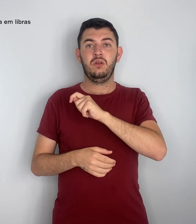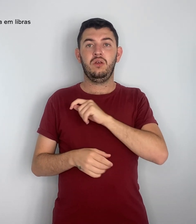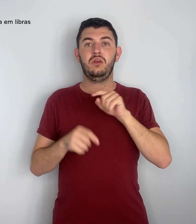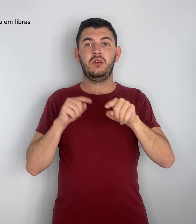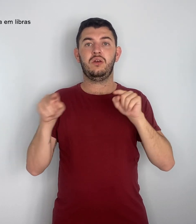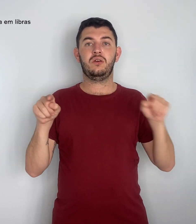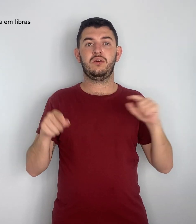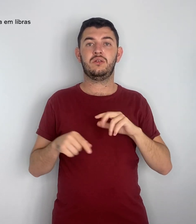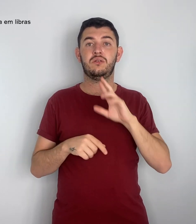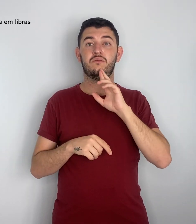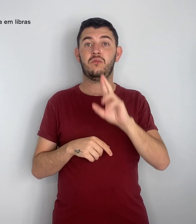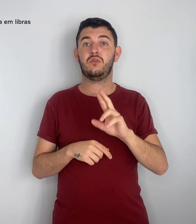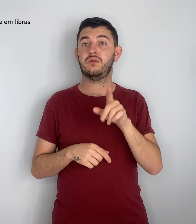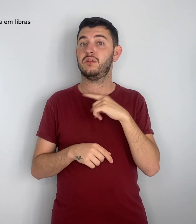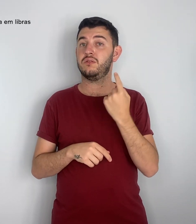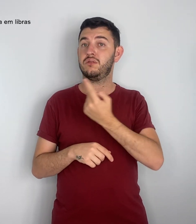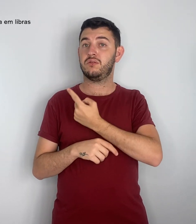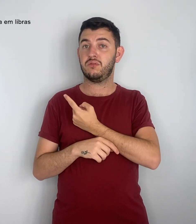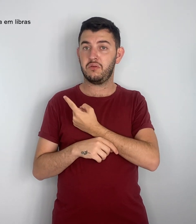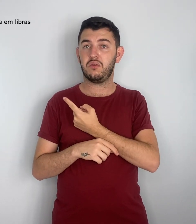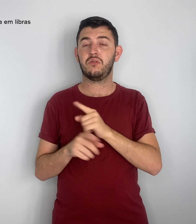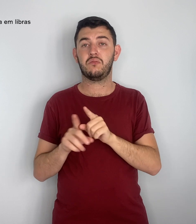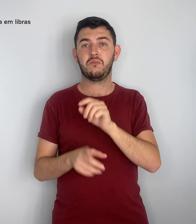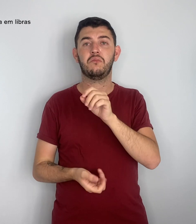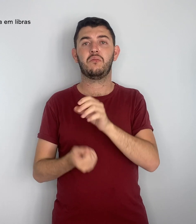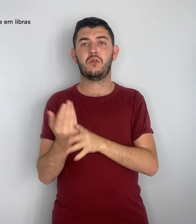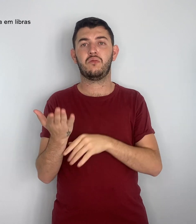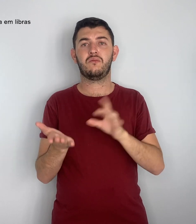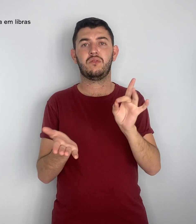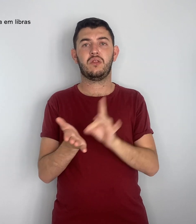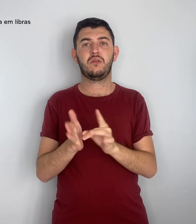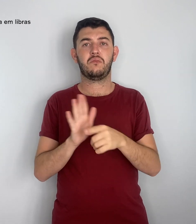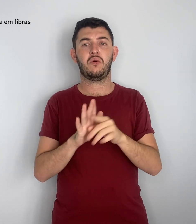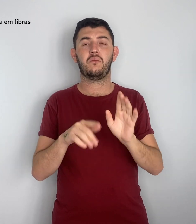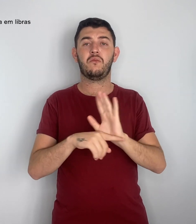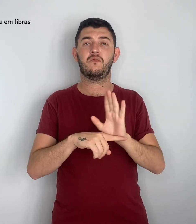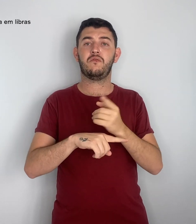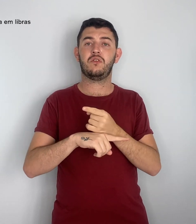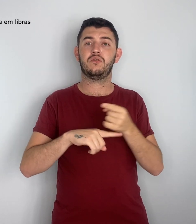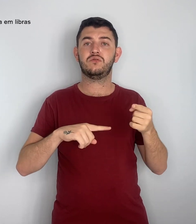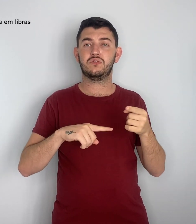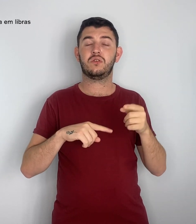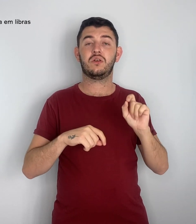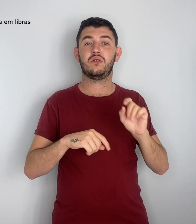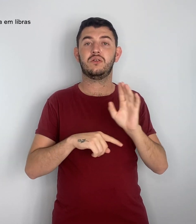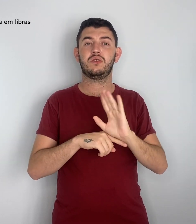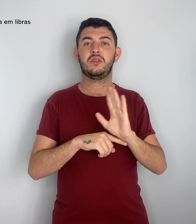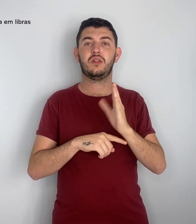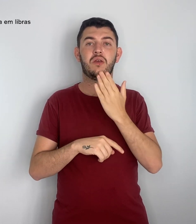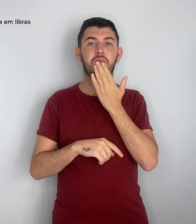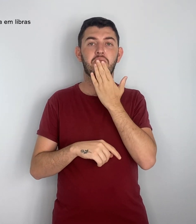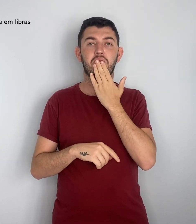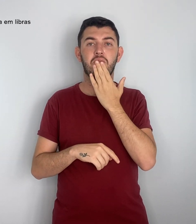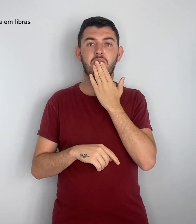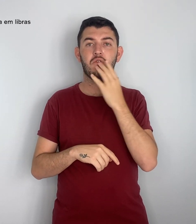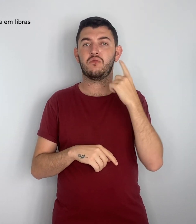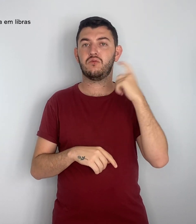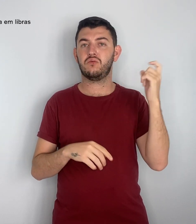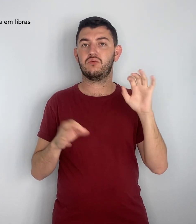Nós já produzimos um curta-metragem em cinema mudo, temos times de futebol e